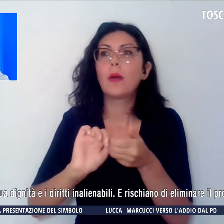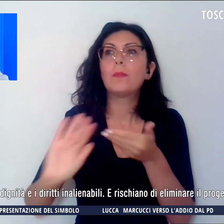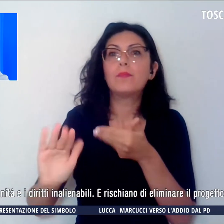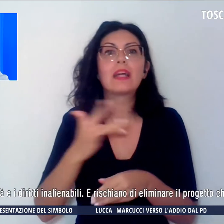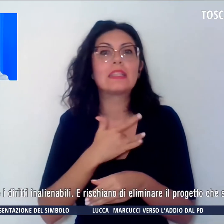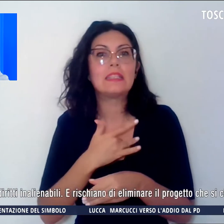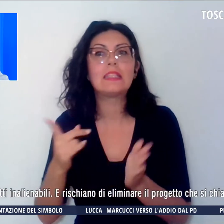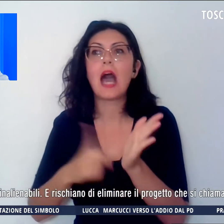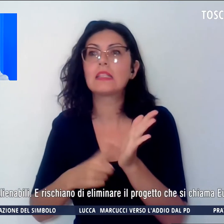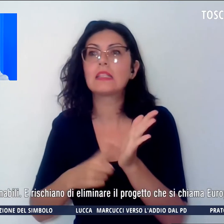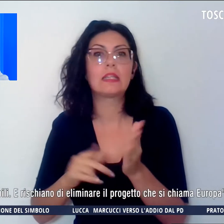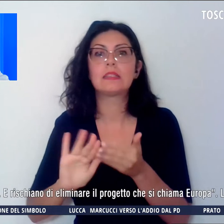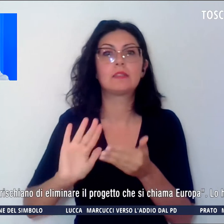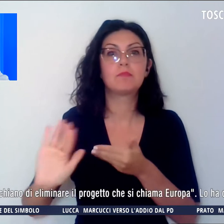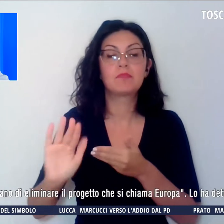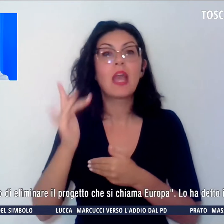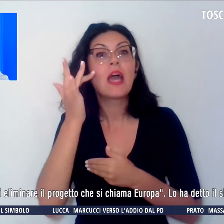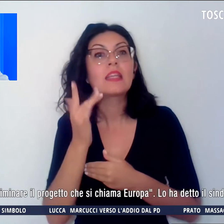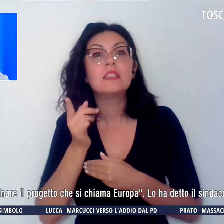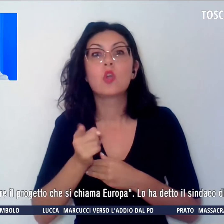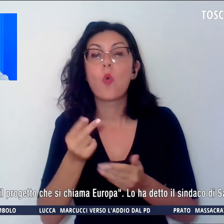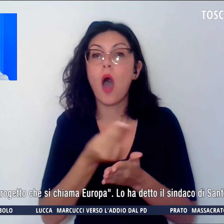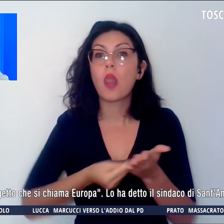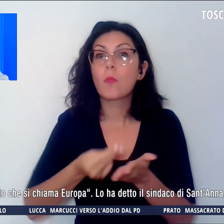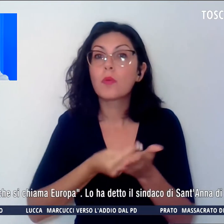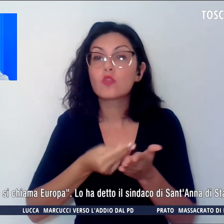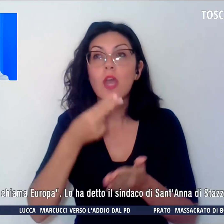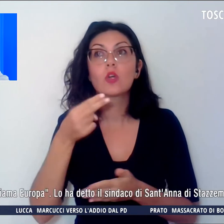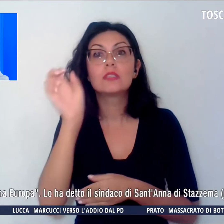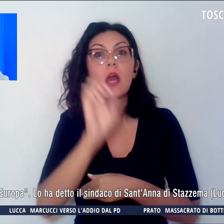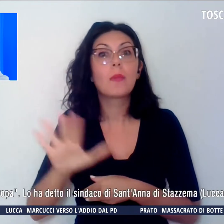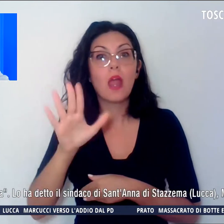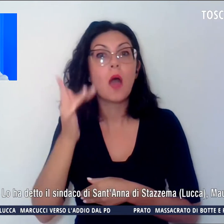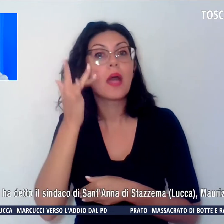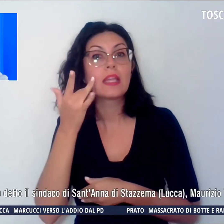e rischiano di eliminare il progetto che si chiama Europa.